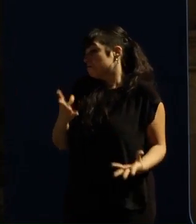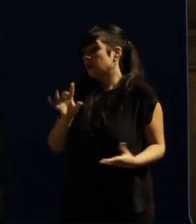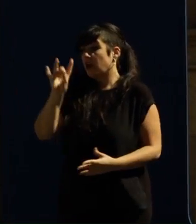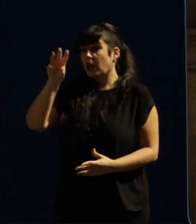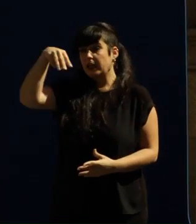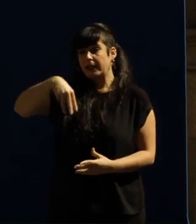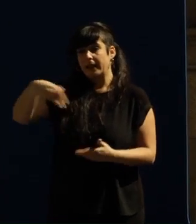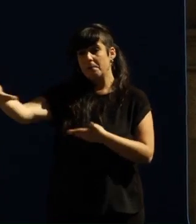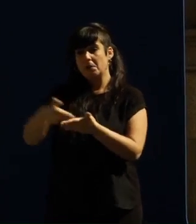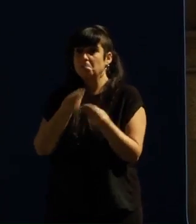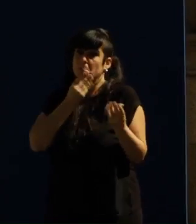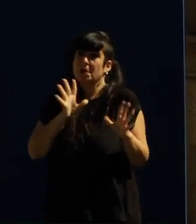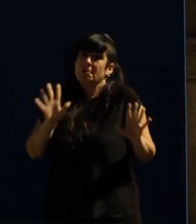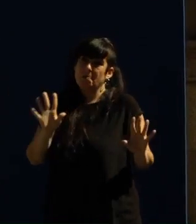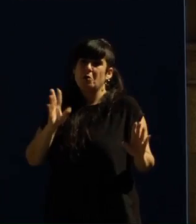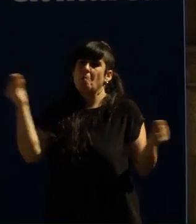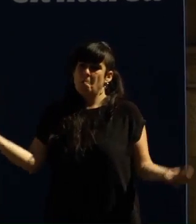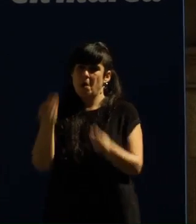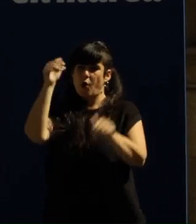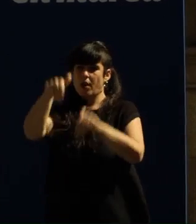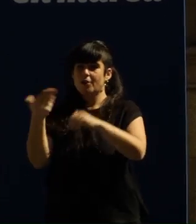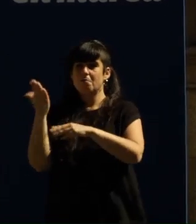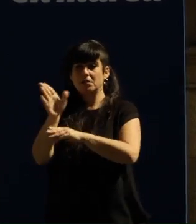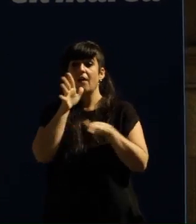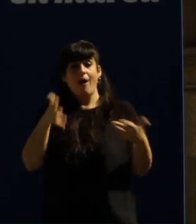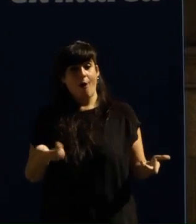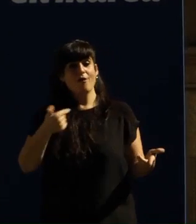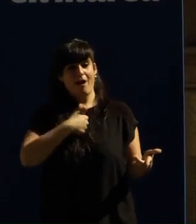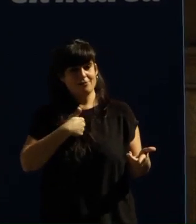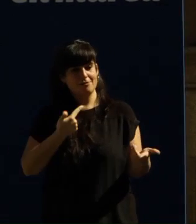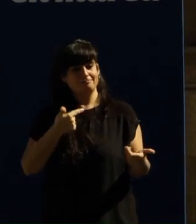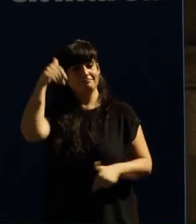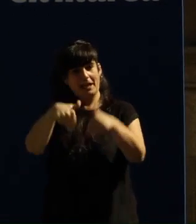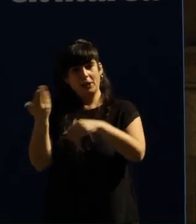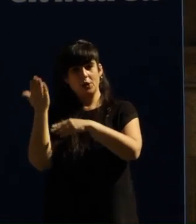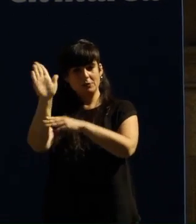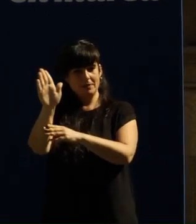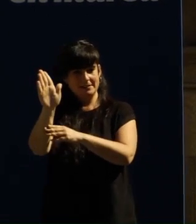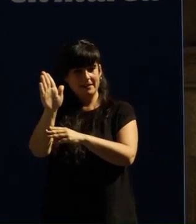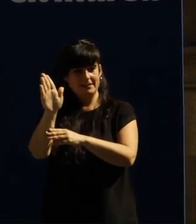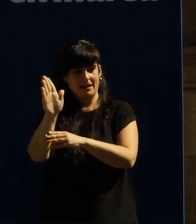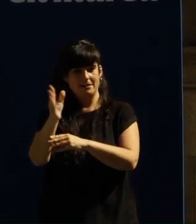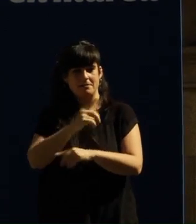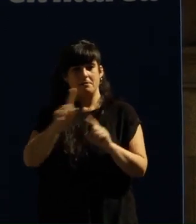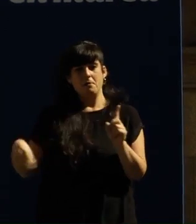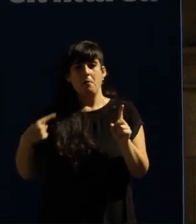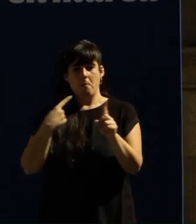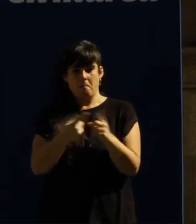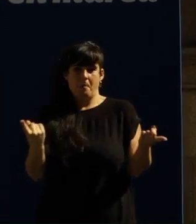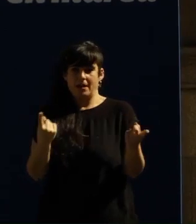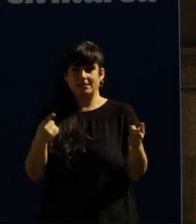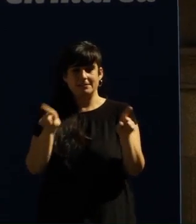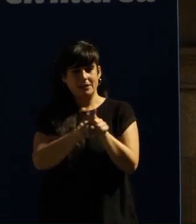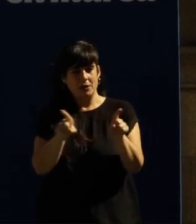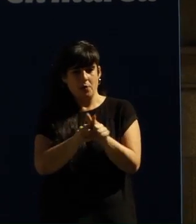que presentar as eleccións Pois ben, aquí estou, nesta praza me presentas eleccións se eles non queren cambiar as cousas xa o facemos entre todos e todas